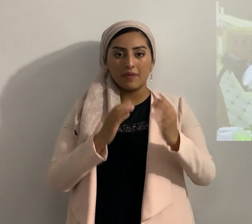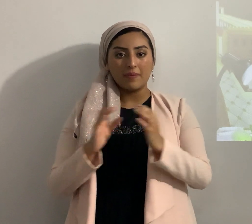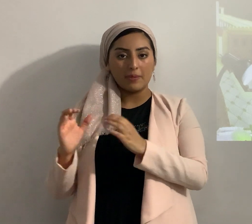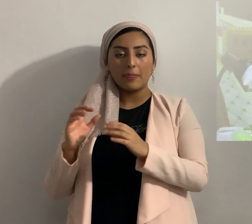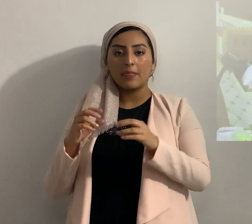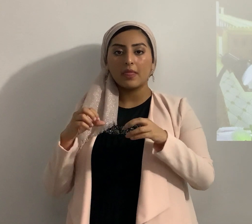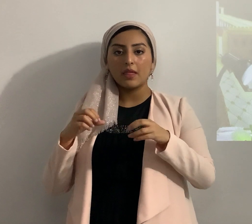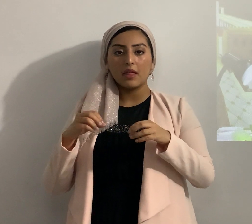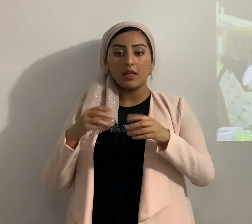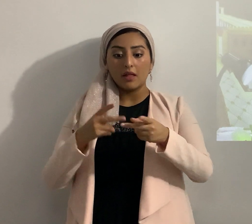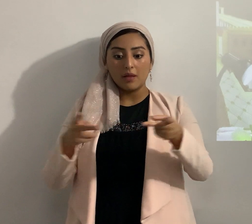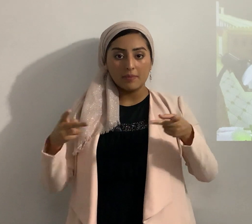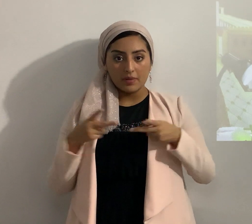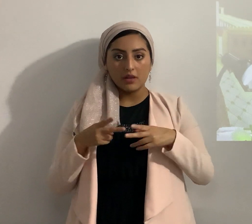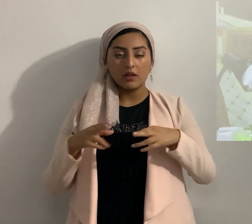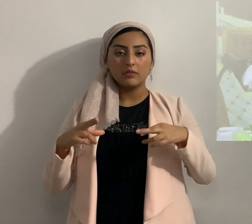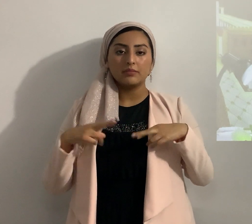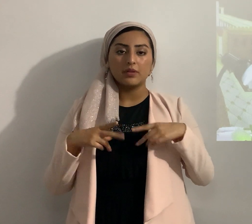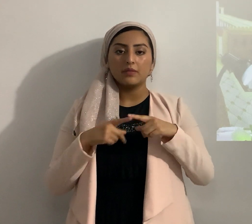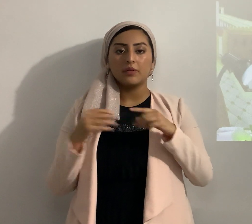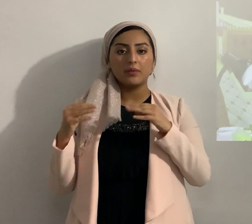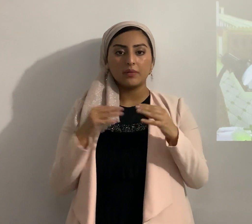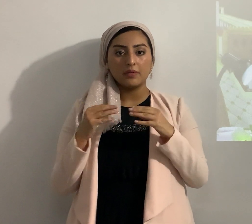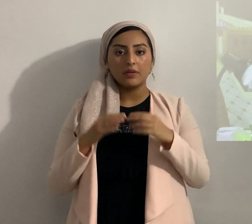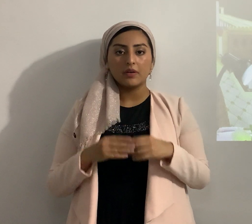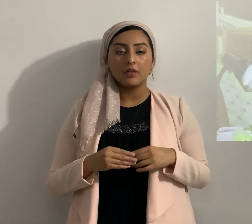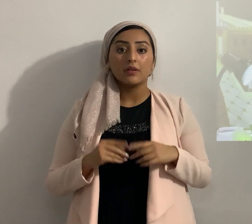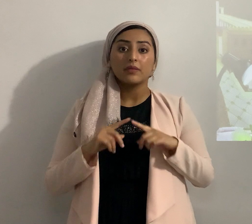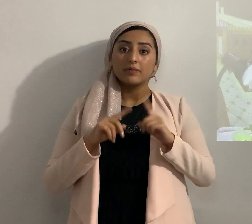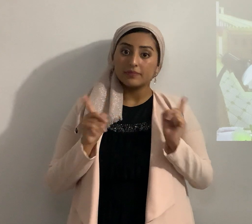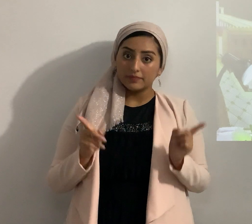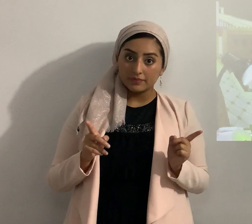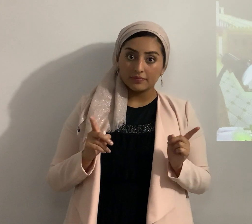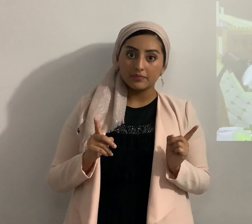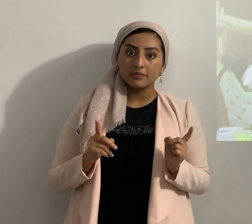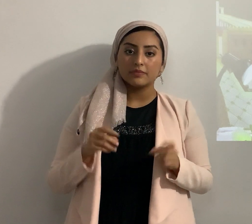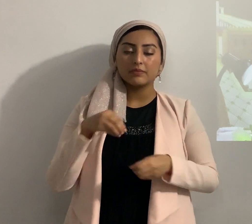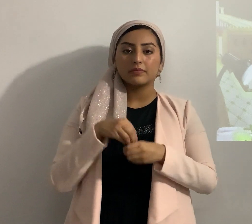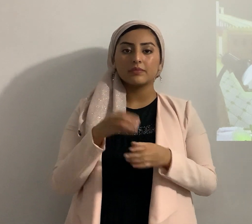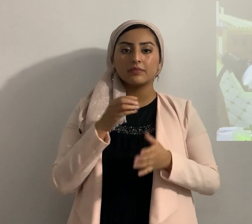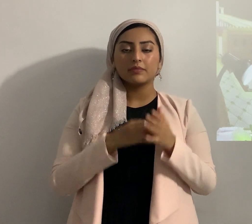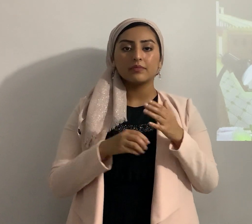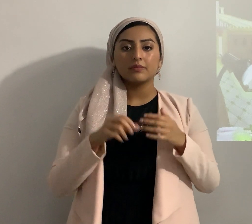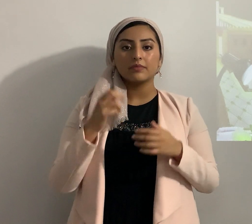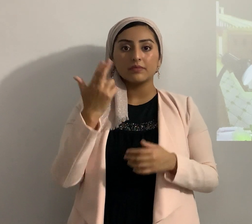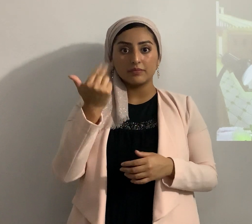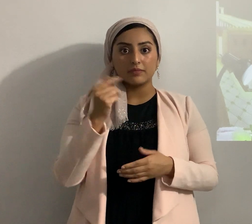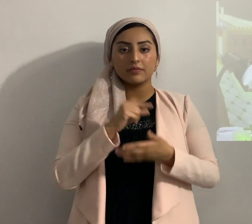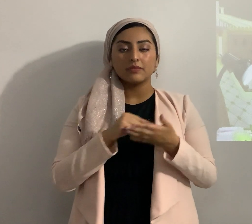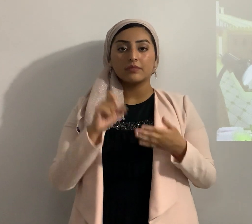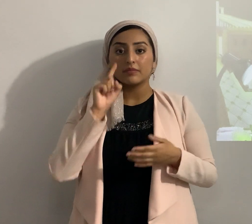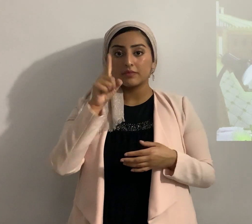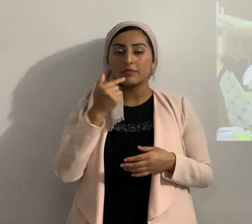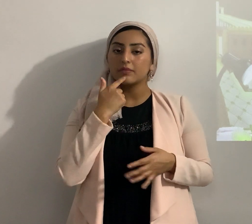descansó de la guerra sin embargo en el capítulo 13 en el verso 1 dice que todavía quedó